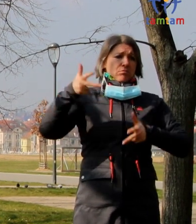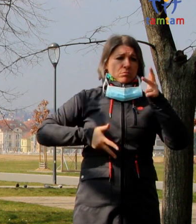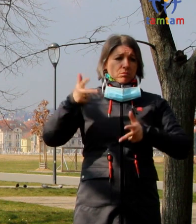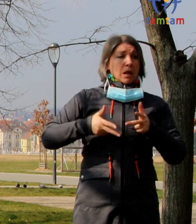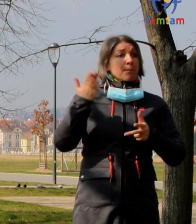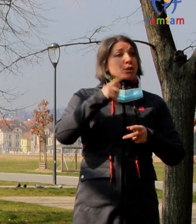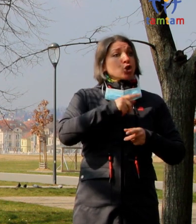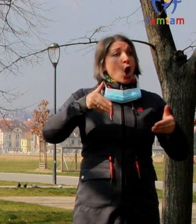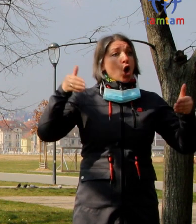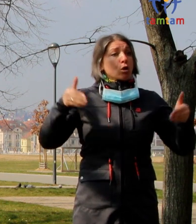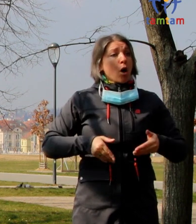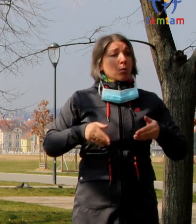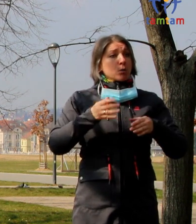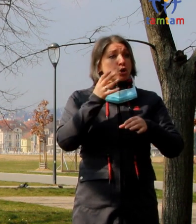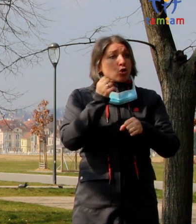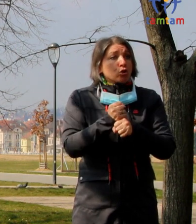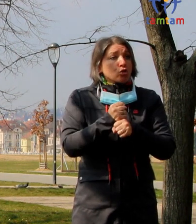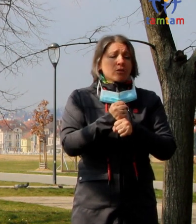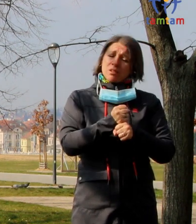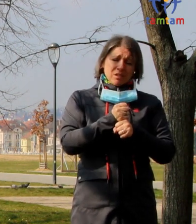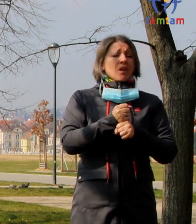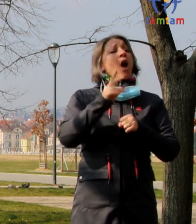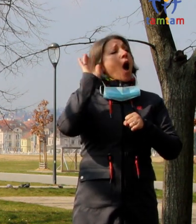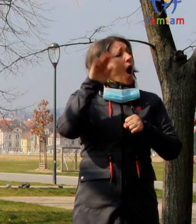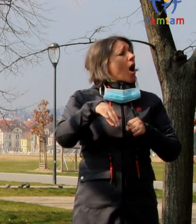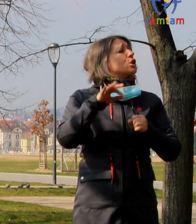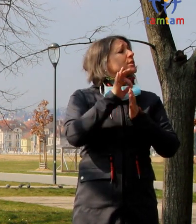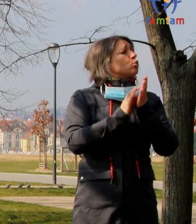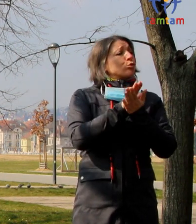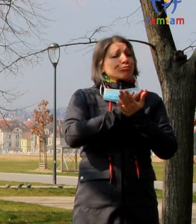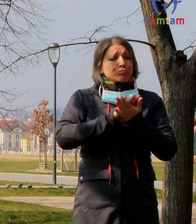věčně, takže pak se zase vrátíme ke svým běžným návykům.